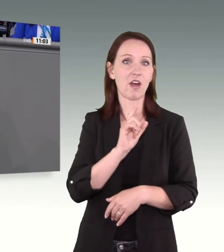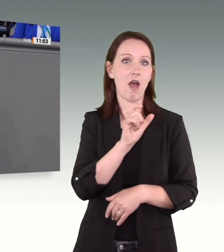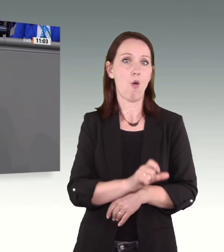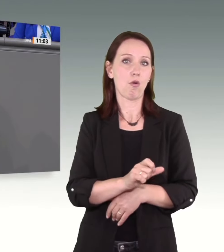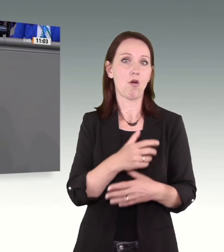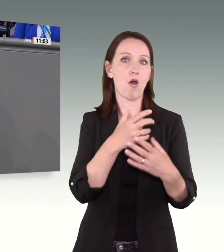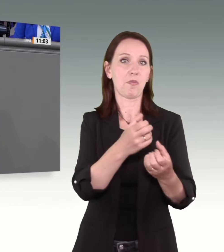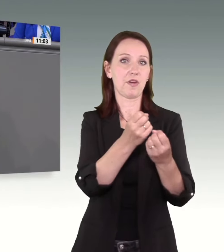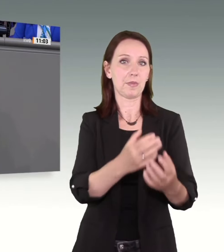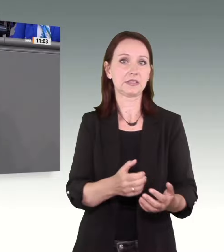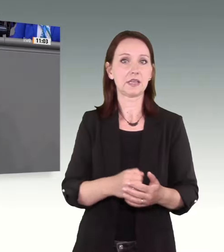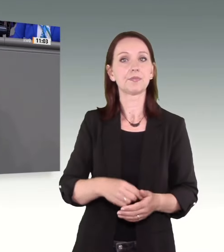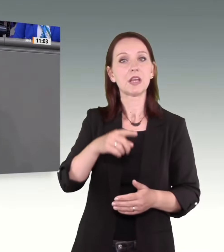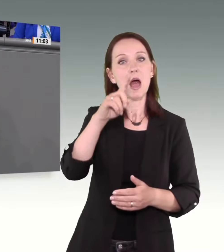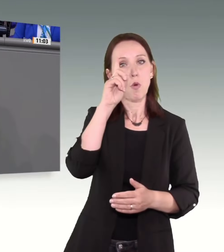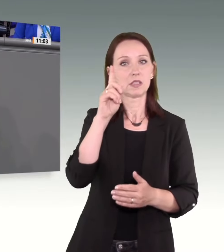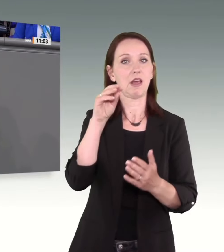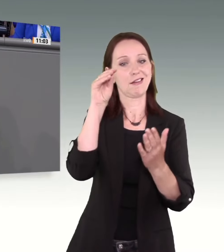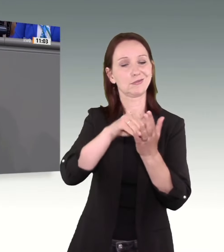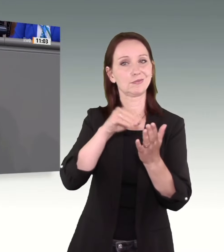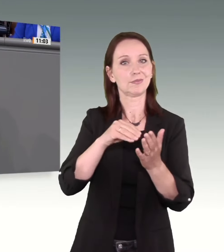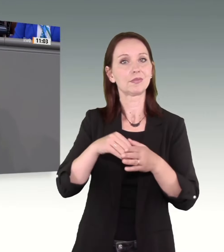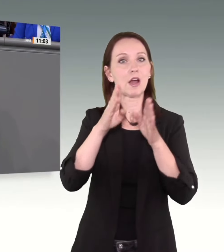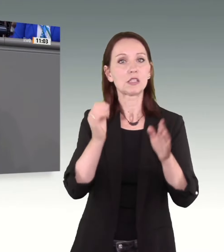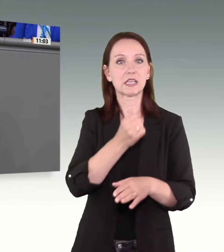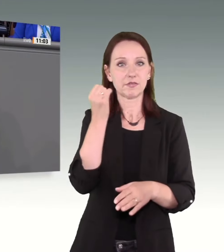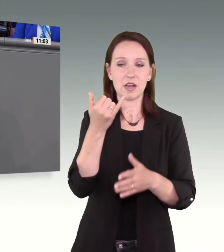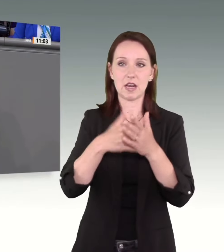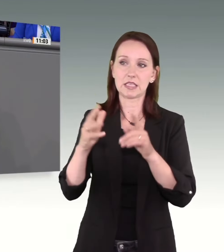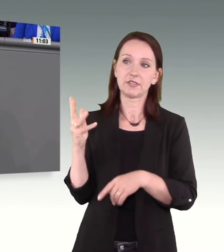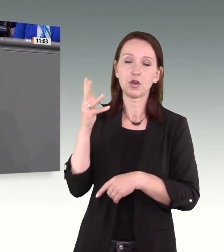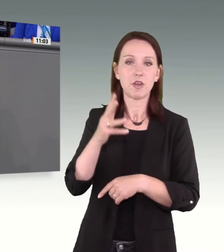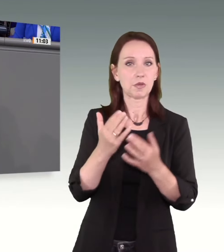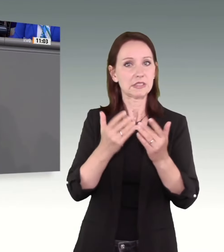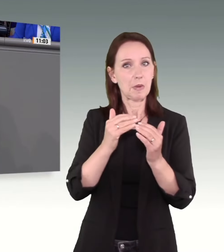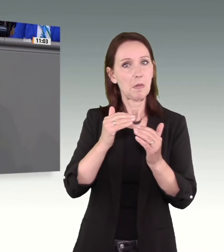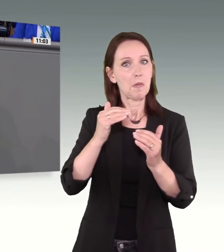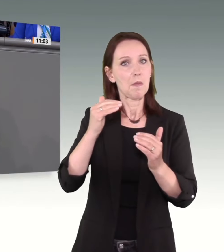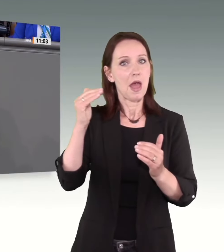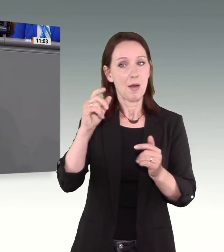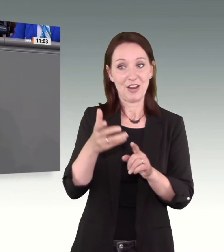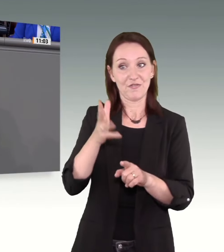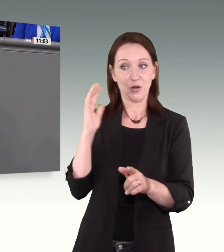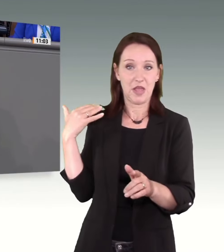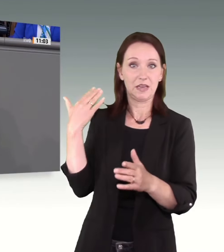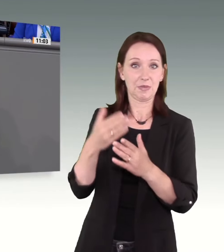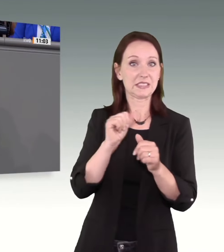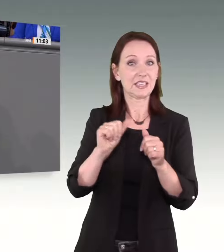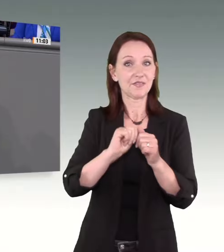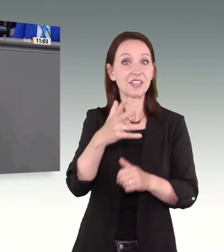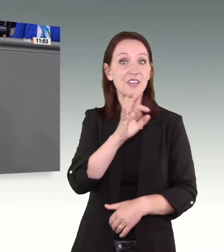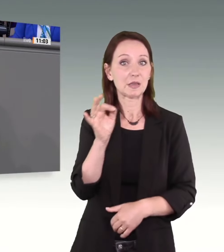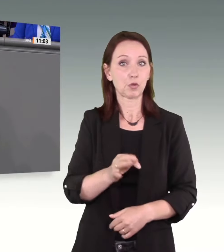häuslicher Gewalt steigen nahezu kontinuierlich an in den letzten fünf Jahren alleine um insgesamt fast 20 Prozent. Die